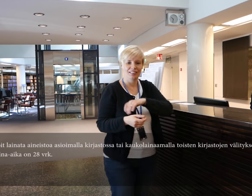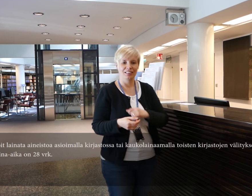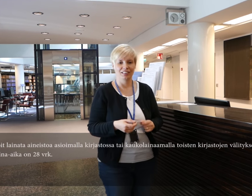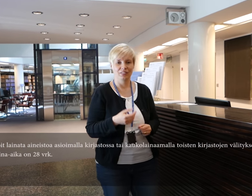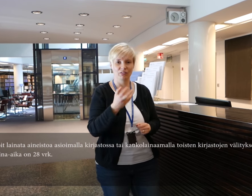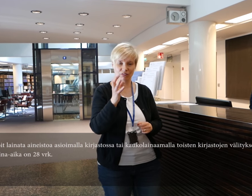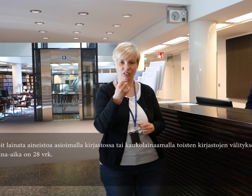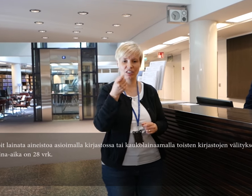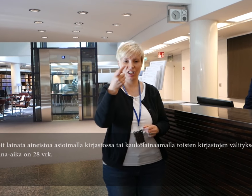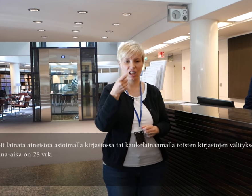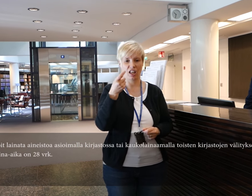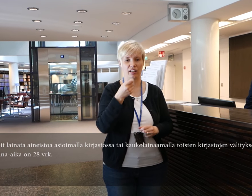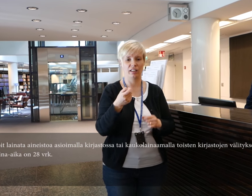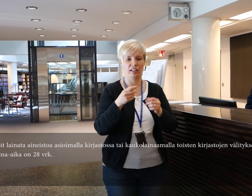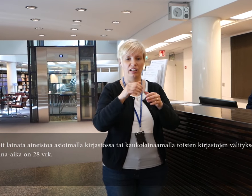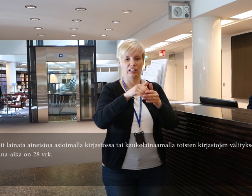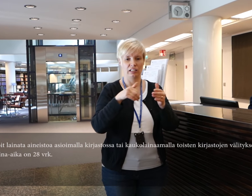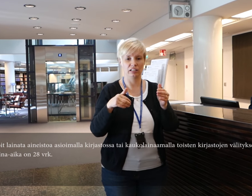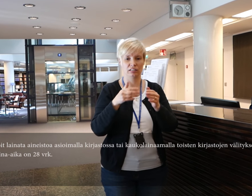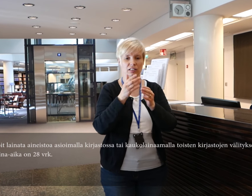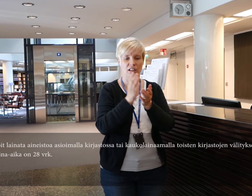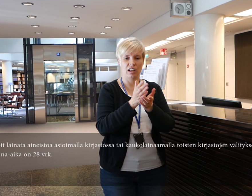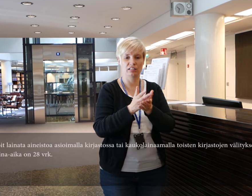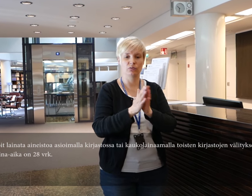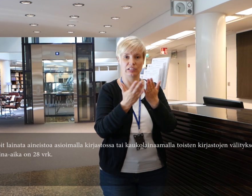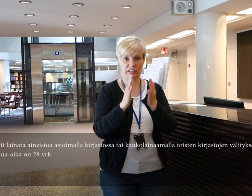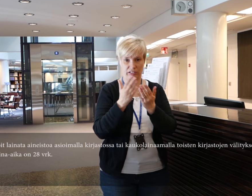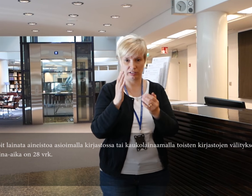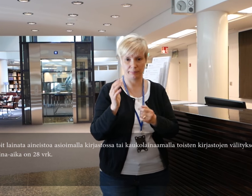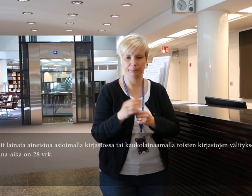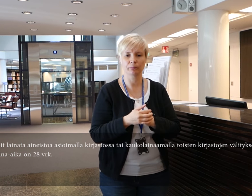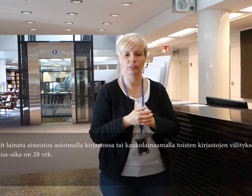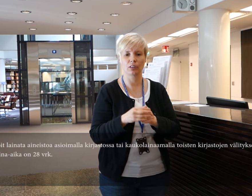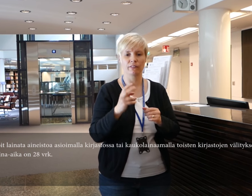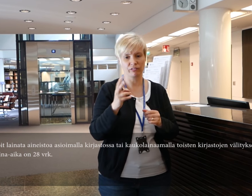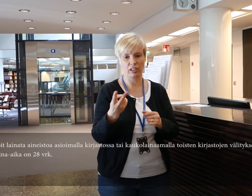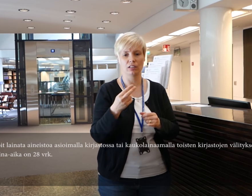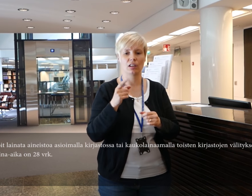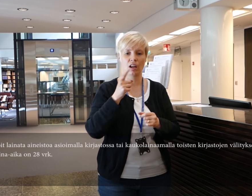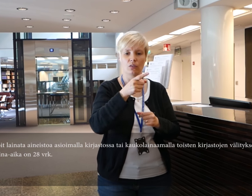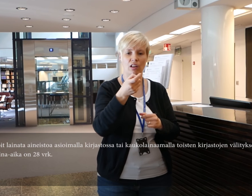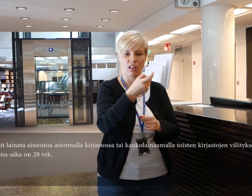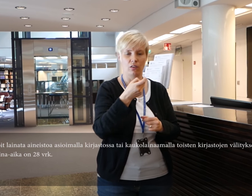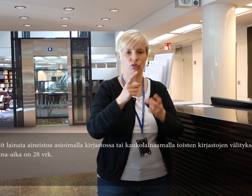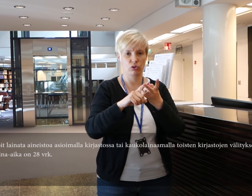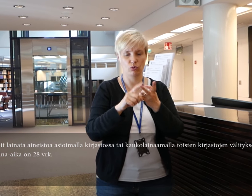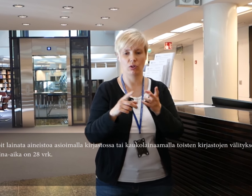Voit lainata aineistoa asioimalla kirjastossa tai kaukolainaamalla toisten kirjastojen välityksellä.